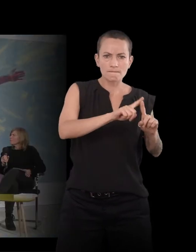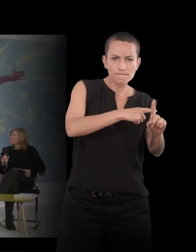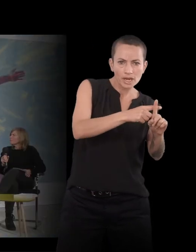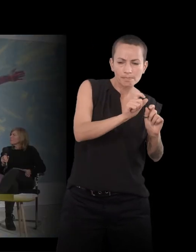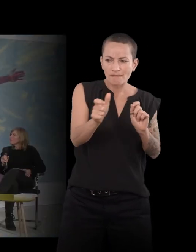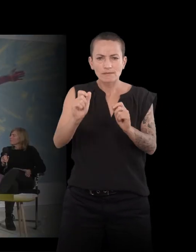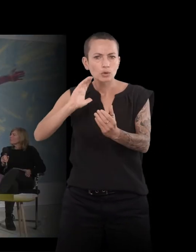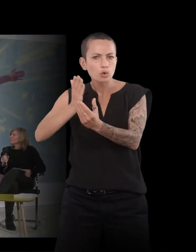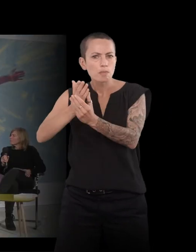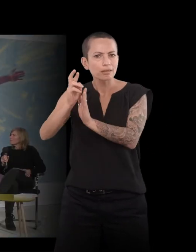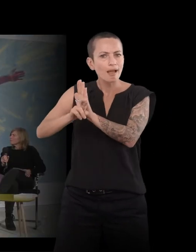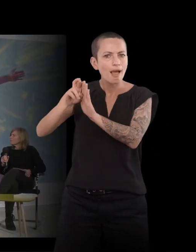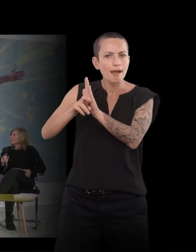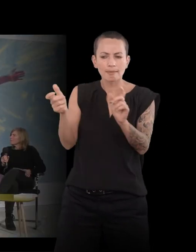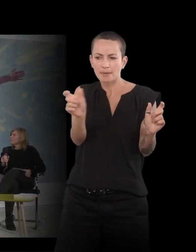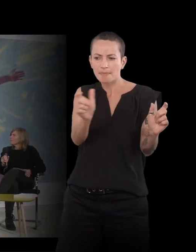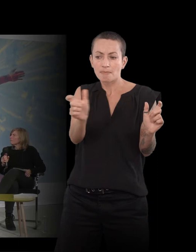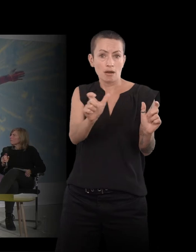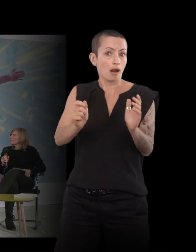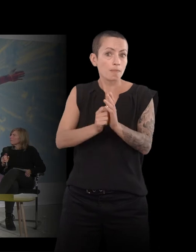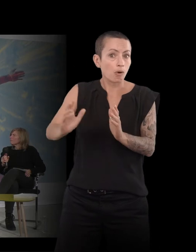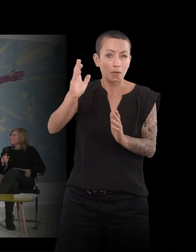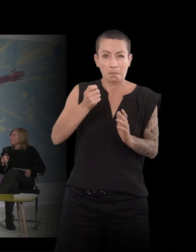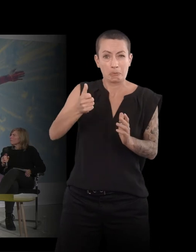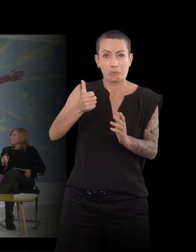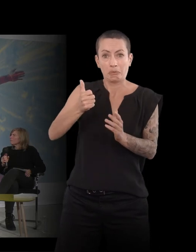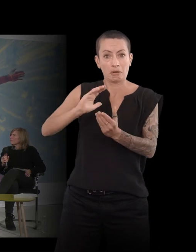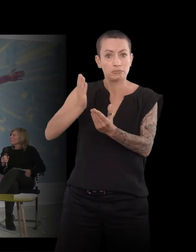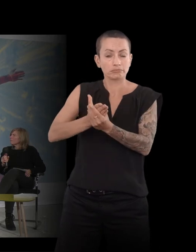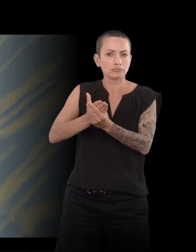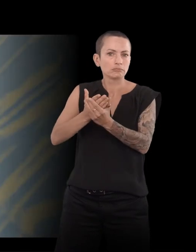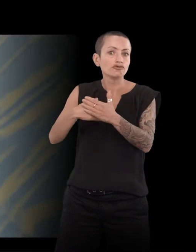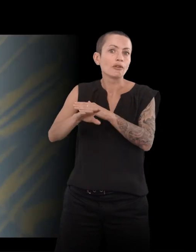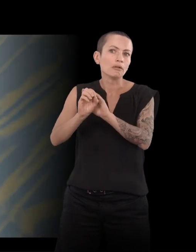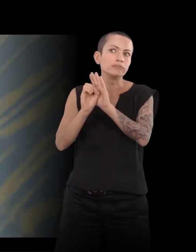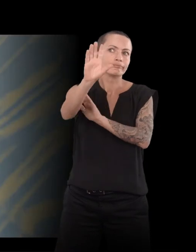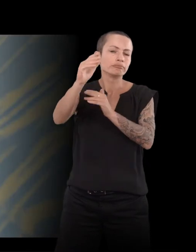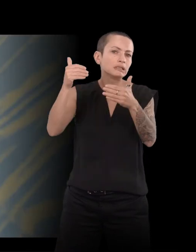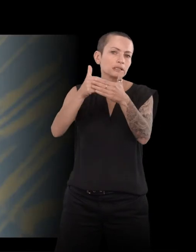documentaires au cinéma, ou très très peu. Il y a eu Farbik, de Rouillet, enfin bon, c'était exceptionnel.